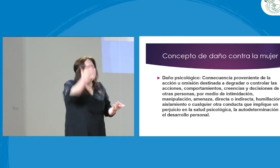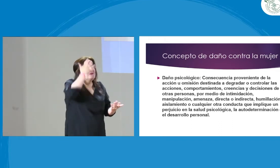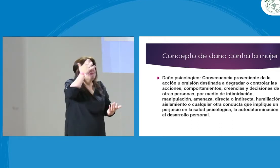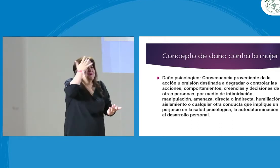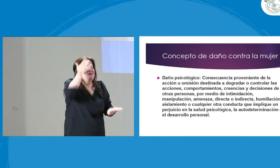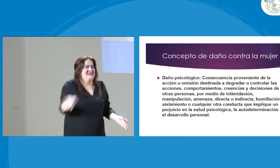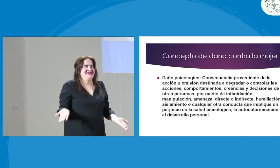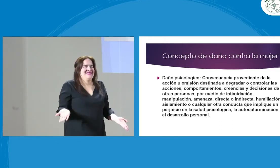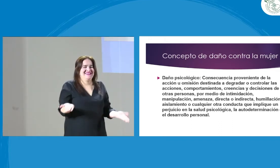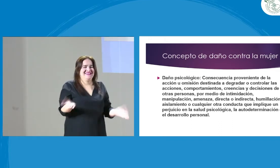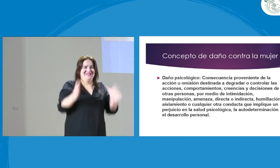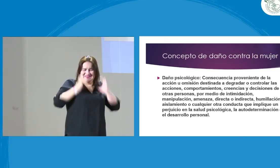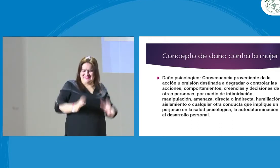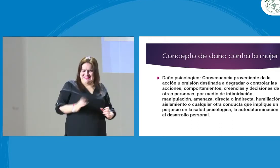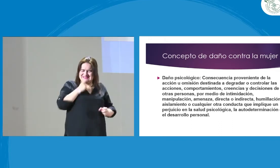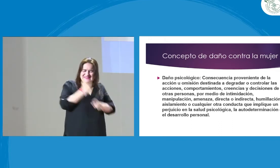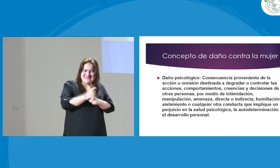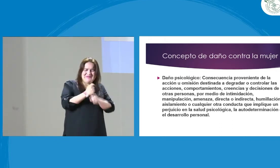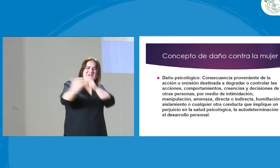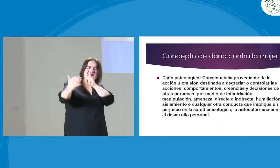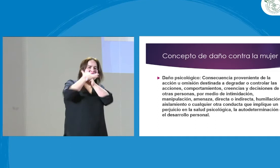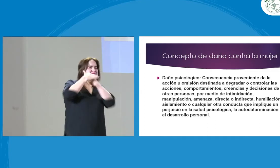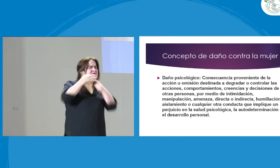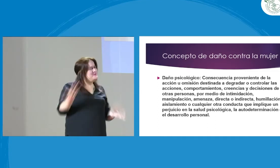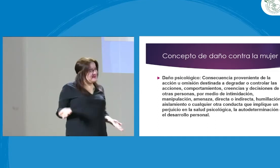lesiona, lo daña, lo lastima, lo vulnera.